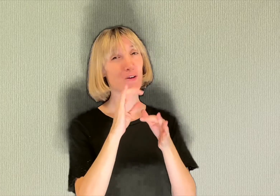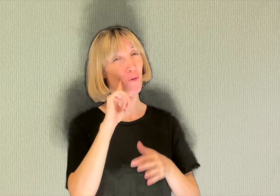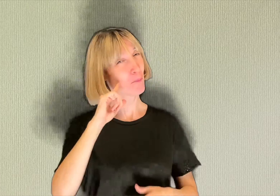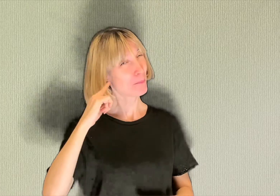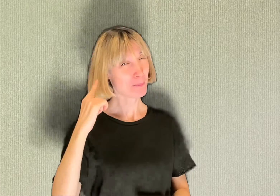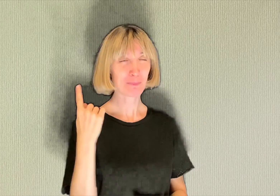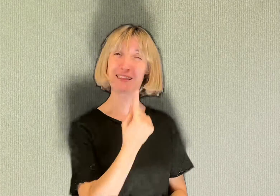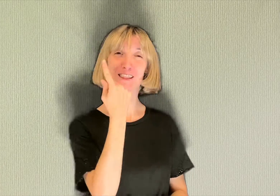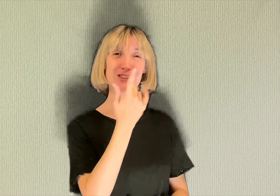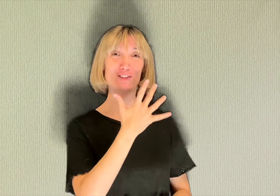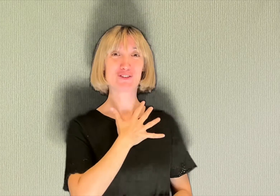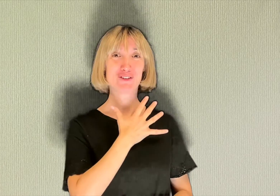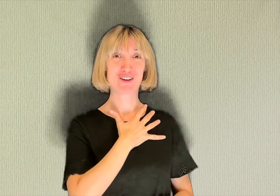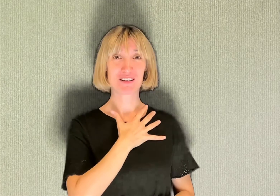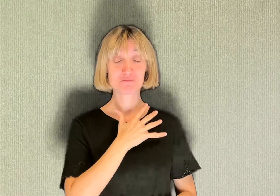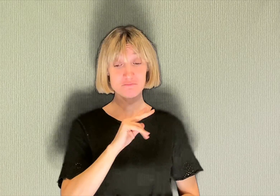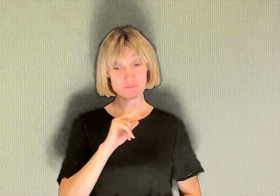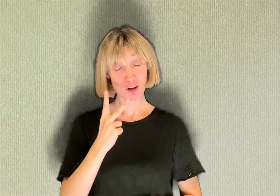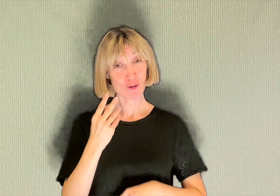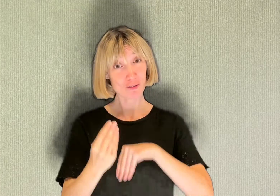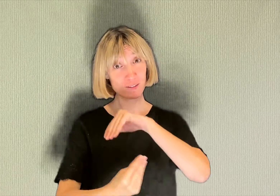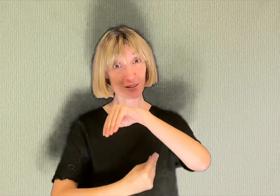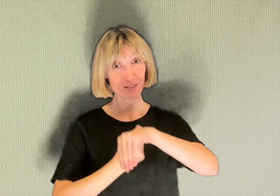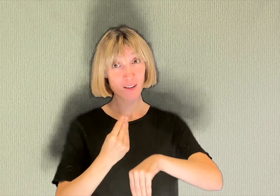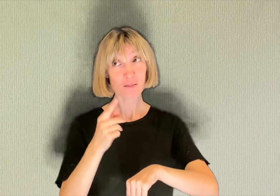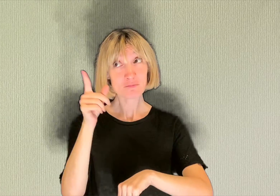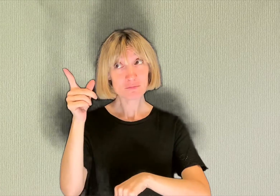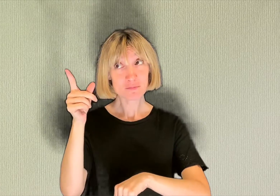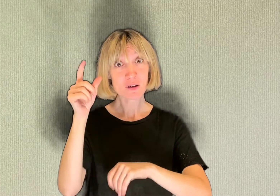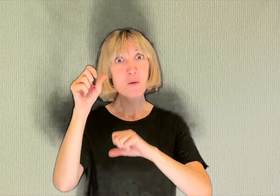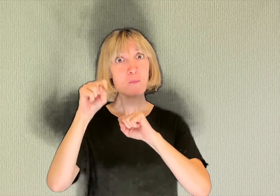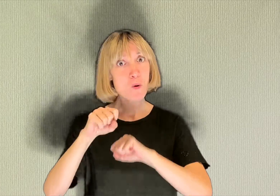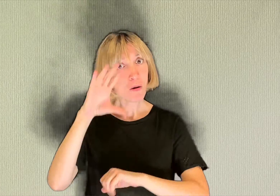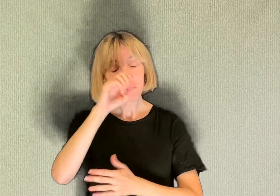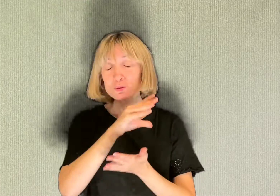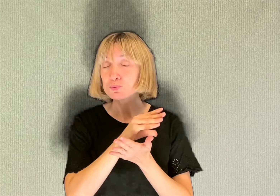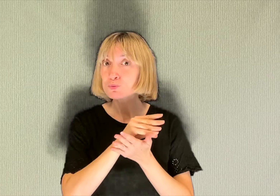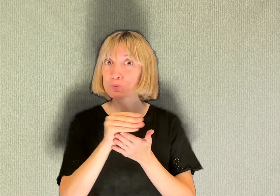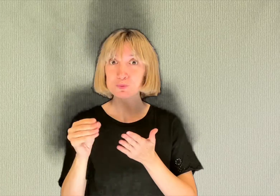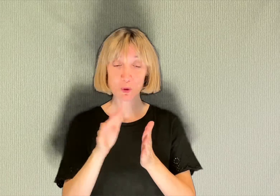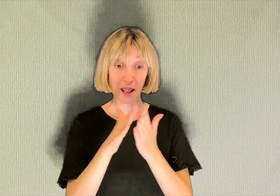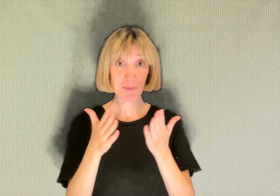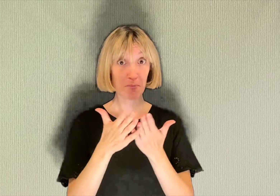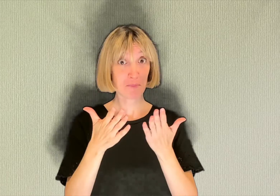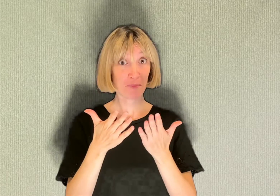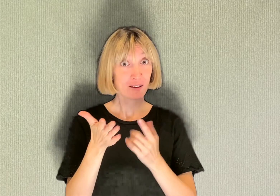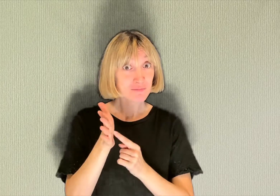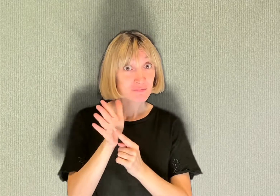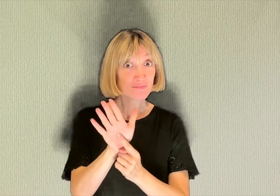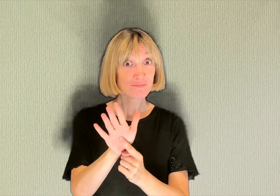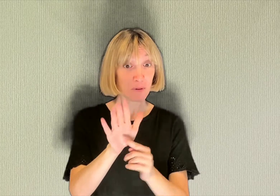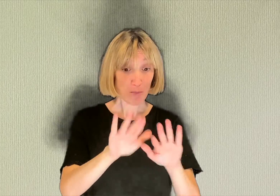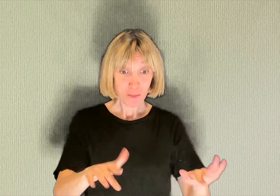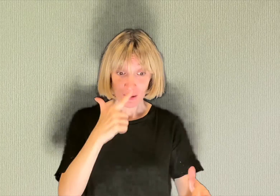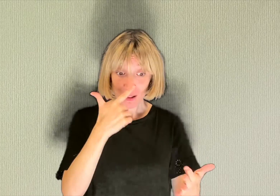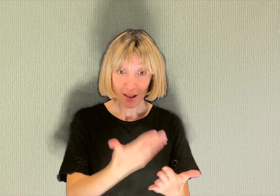scusa. Questa persona grande può capire tutto, anche i libri per bambini. E ne ho una terza.